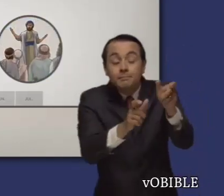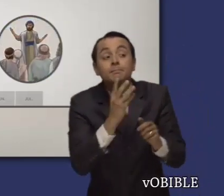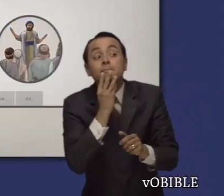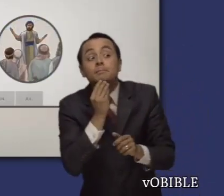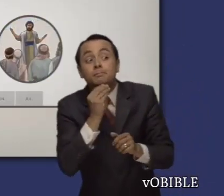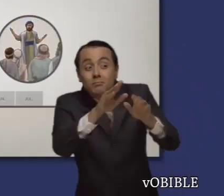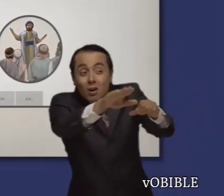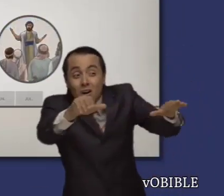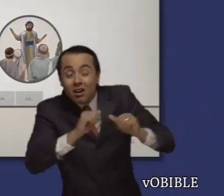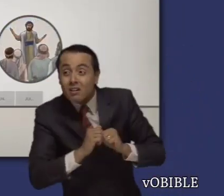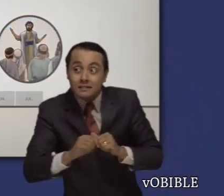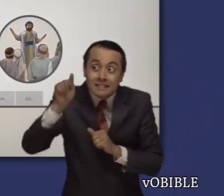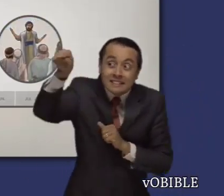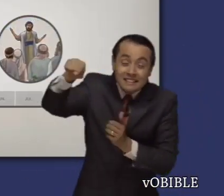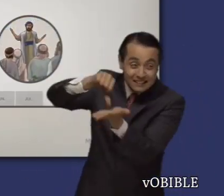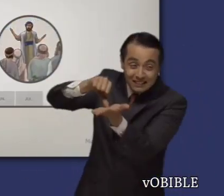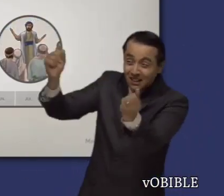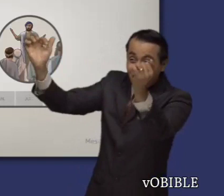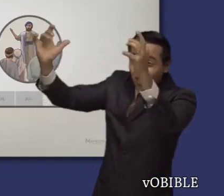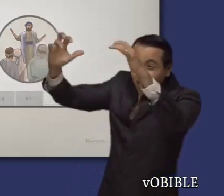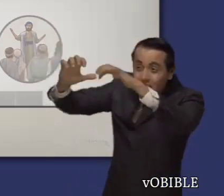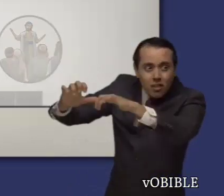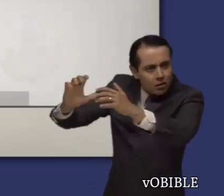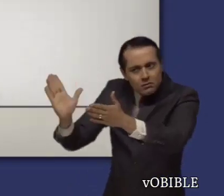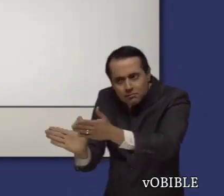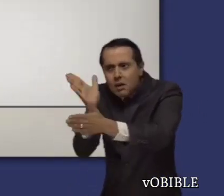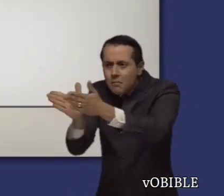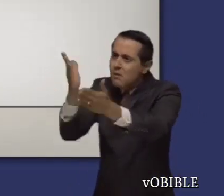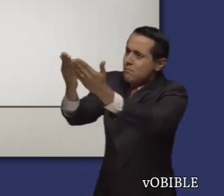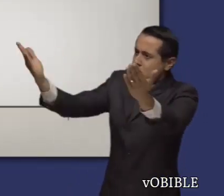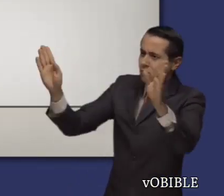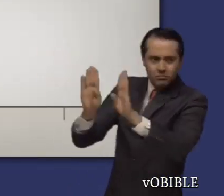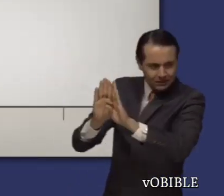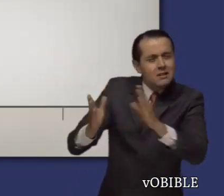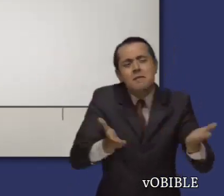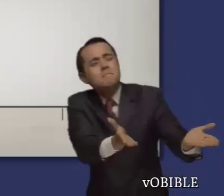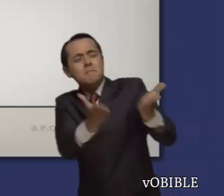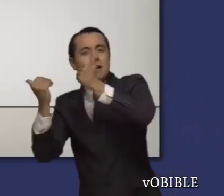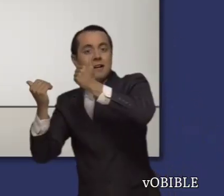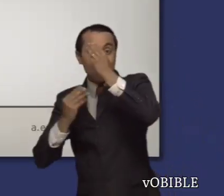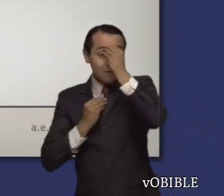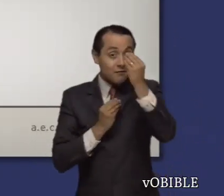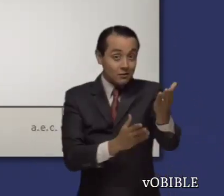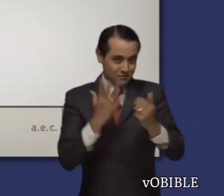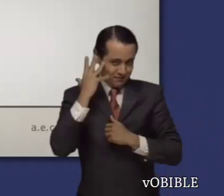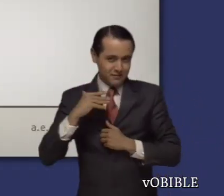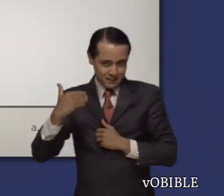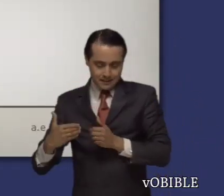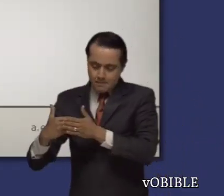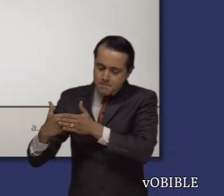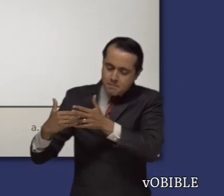Reedifiquemos el muro de Jerusalén. La misión de reconstruir Jerusalén marcó el comienzo de las 70 semanas de años